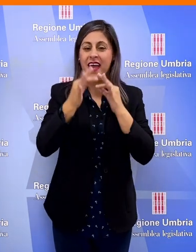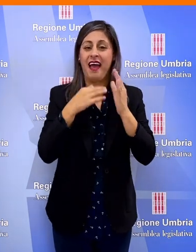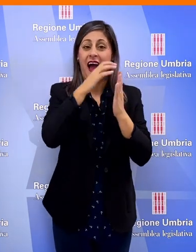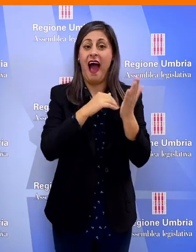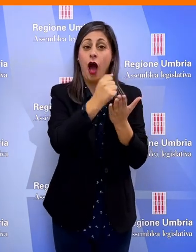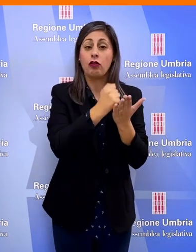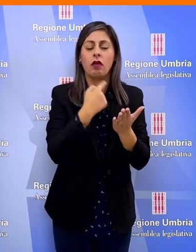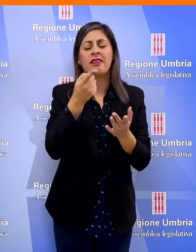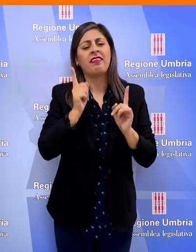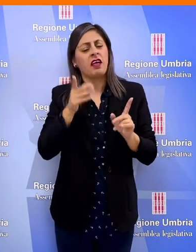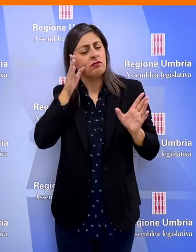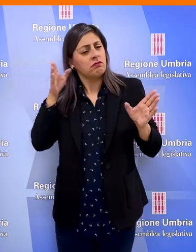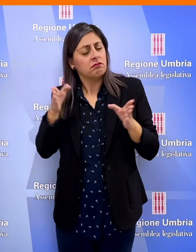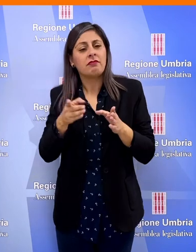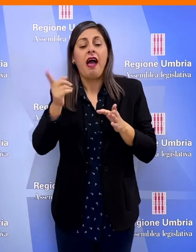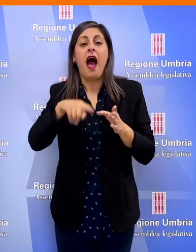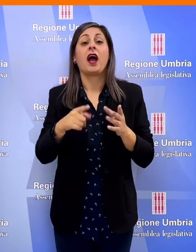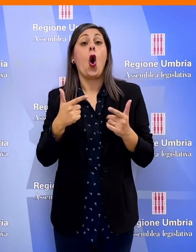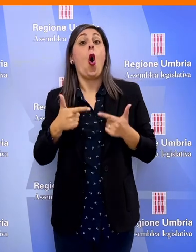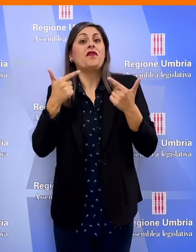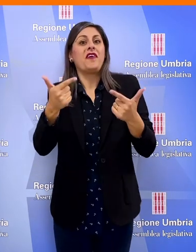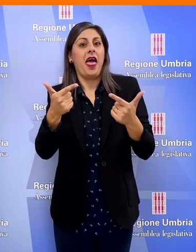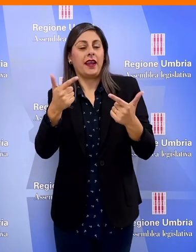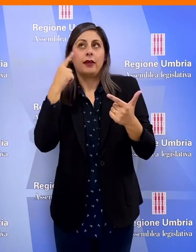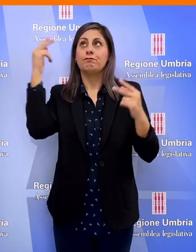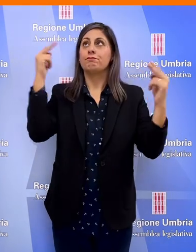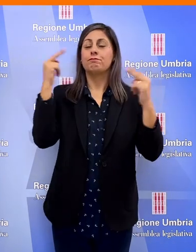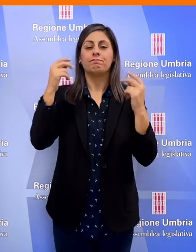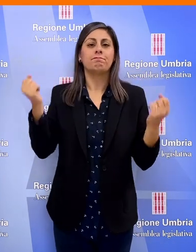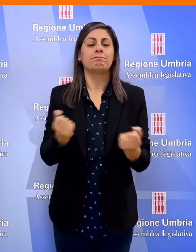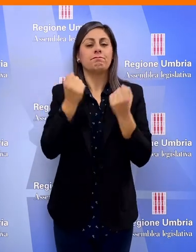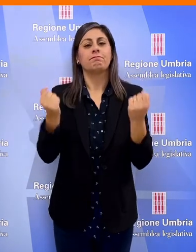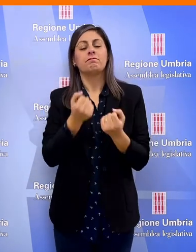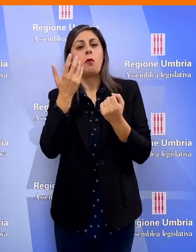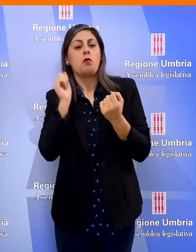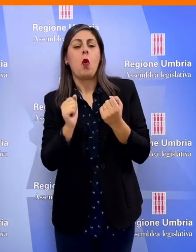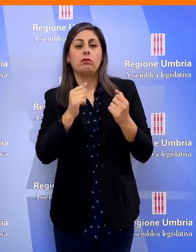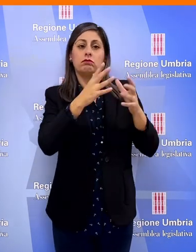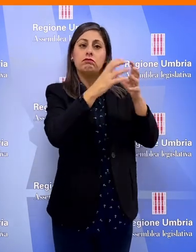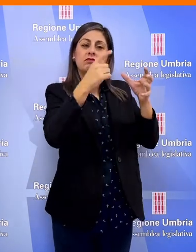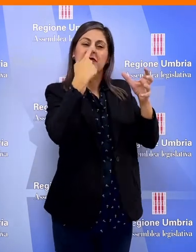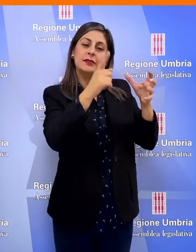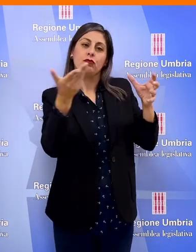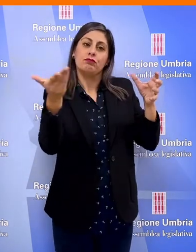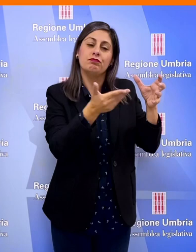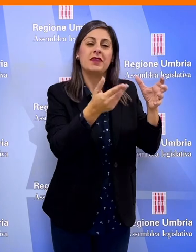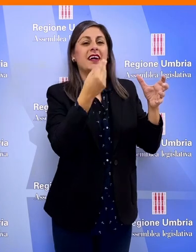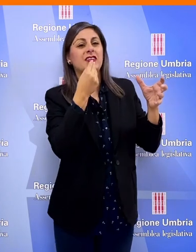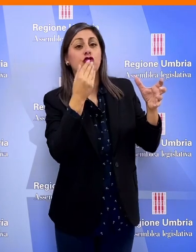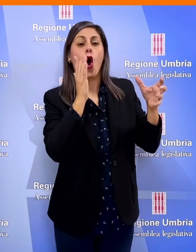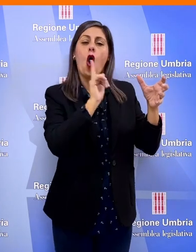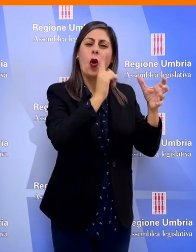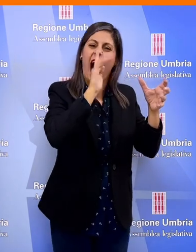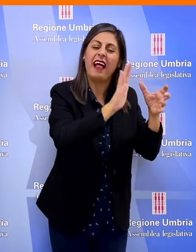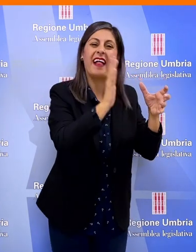'atto, dovranno concentrarsi anche sull'organizzazione dell'offerta cicloturistica incentivando la realizzazione di strutture ricettive e di